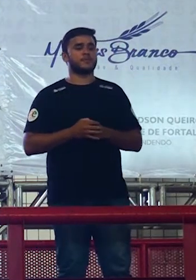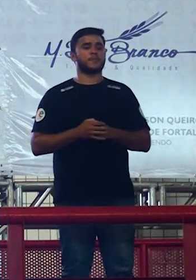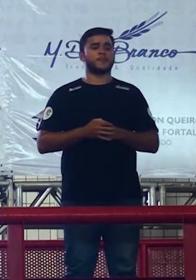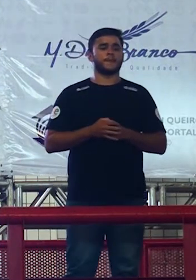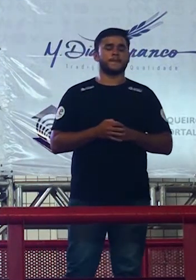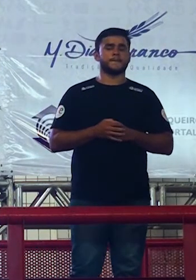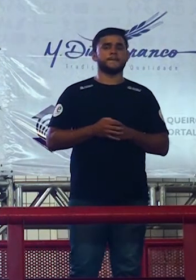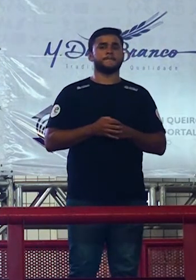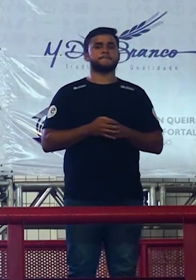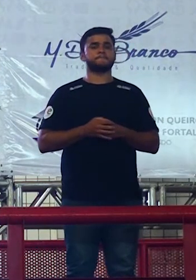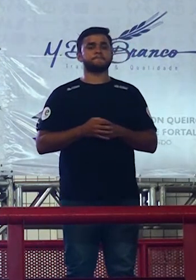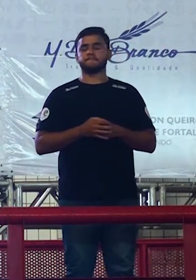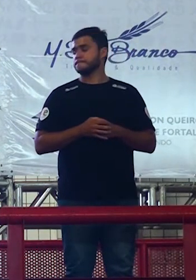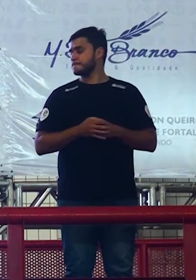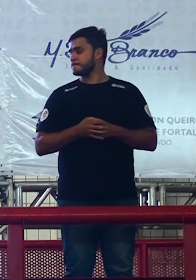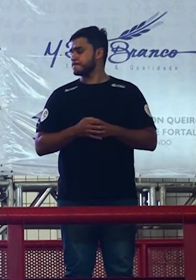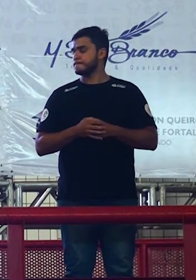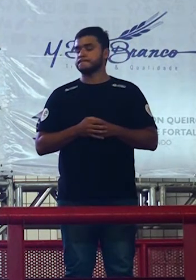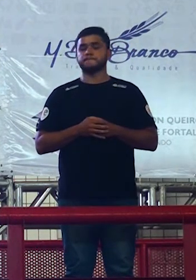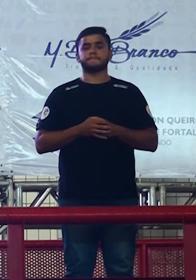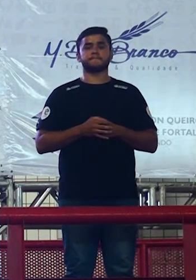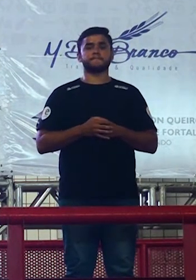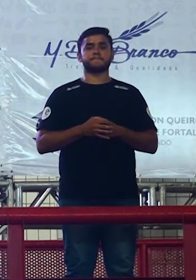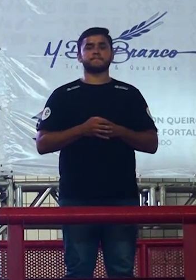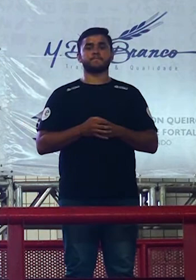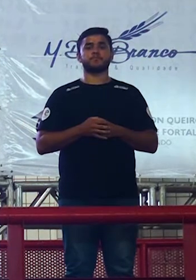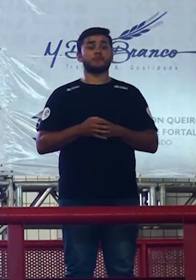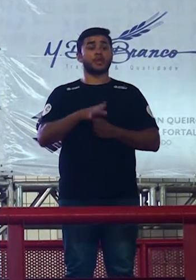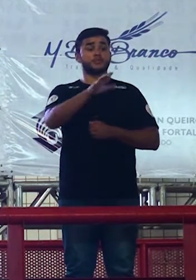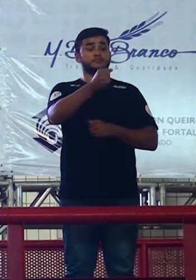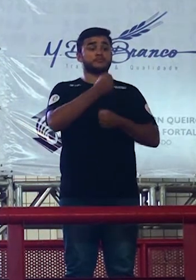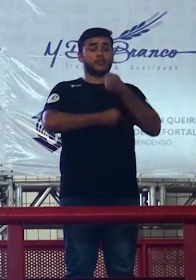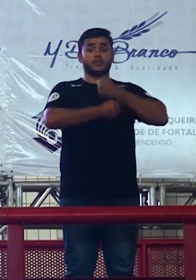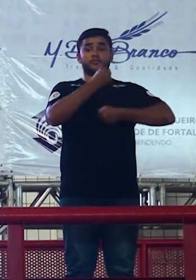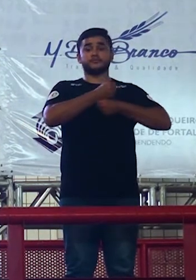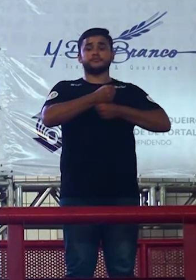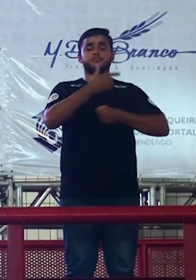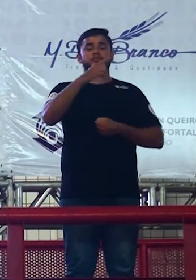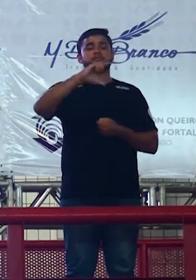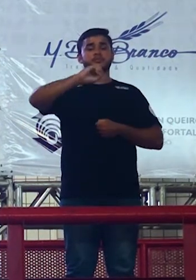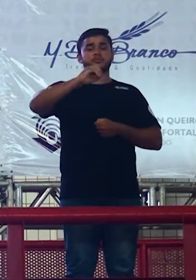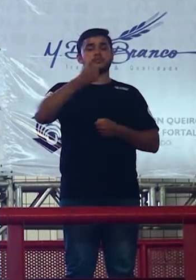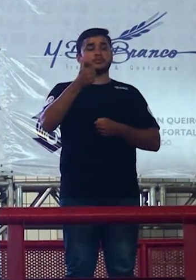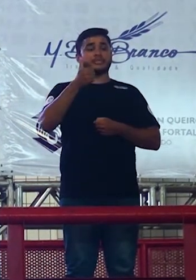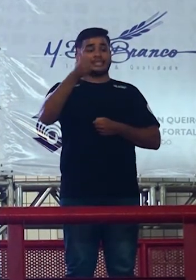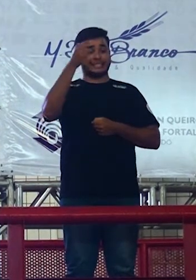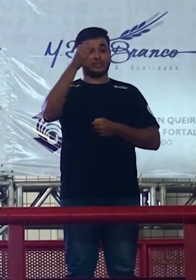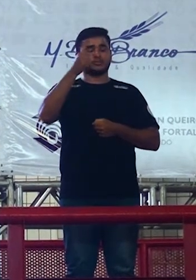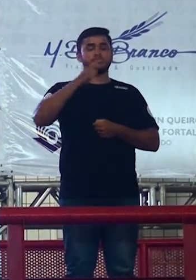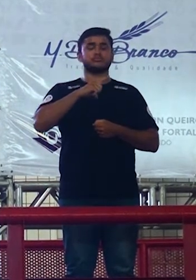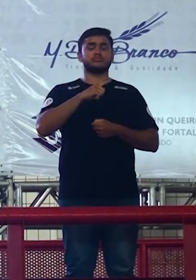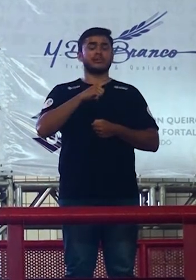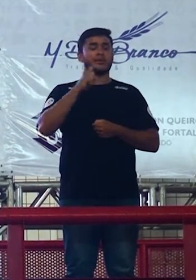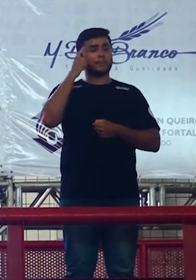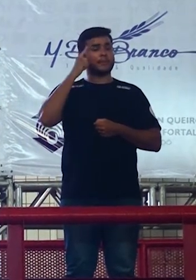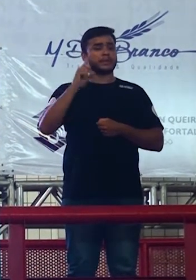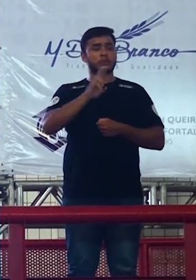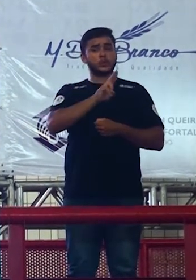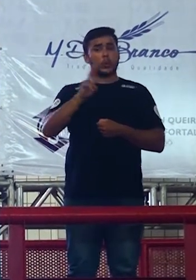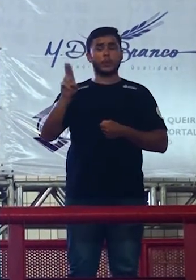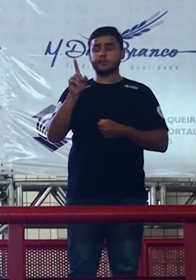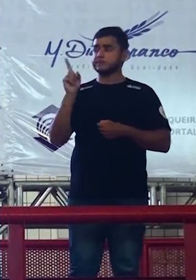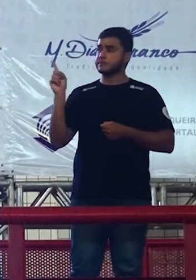passado por isso que a capa intolerância aconteceu um